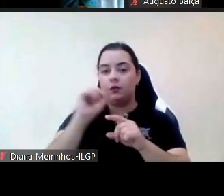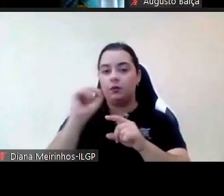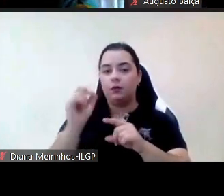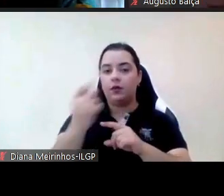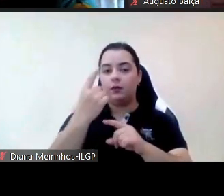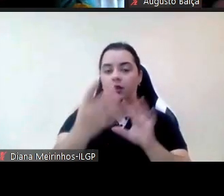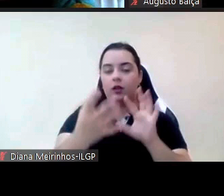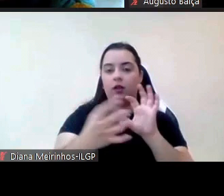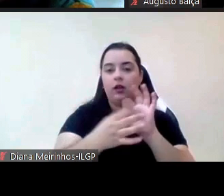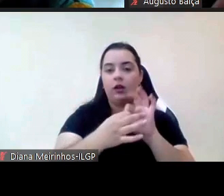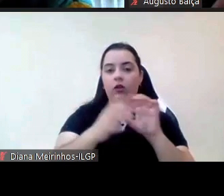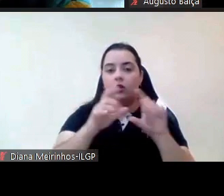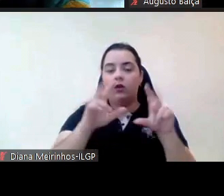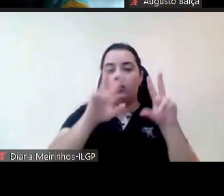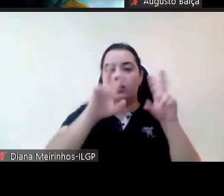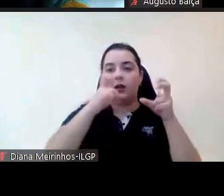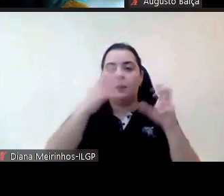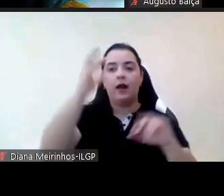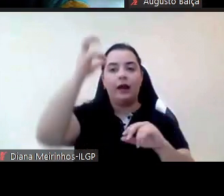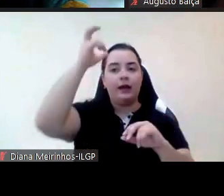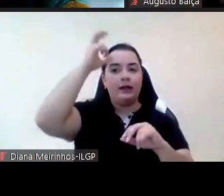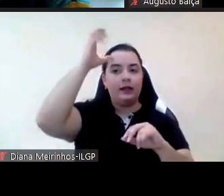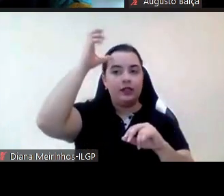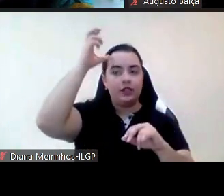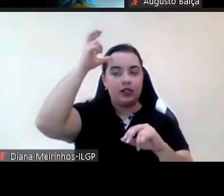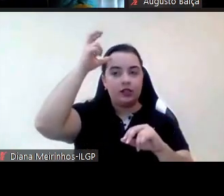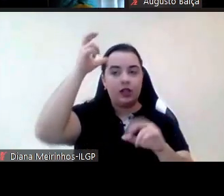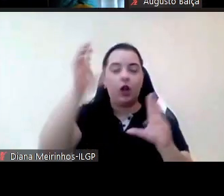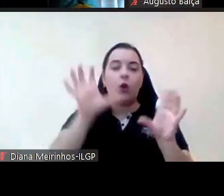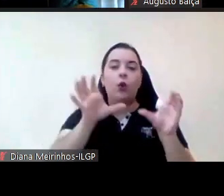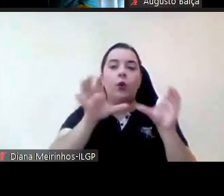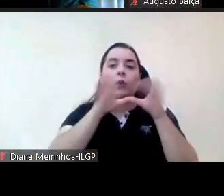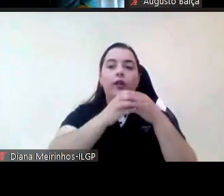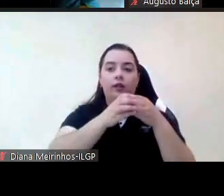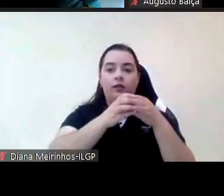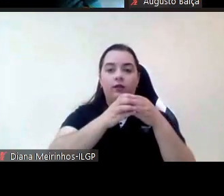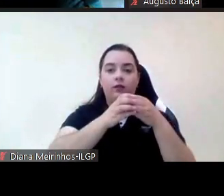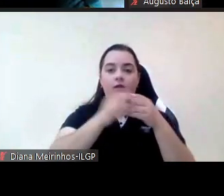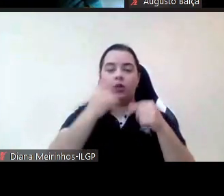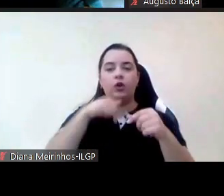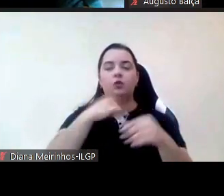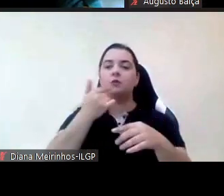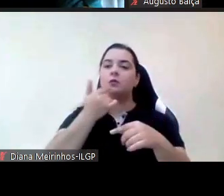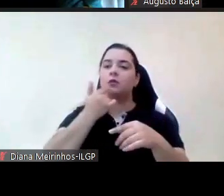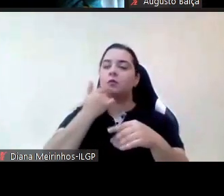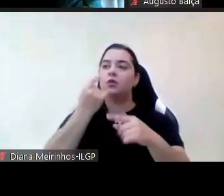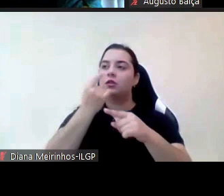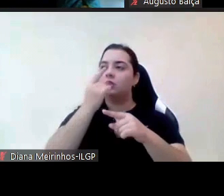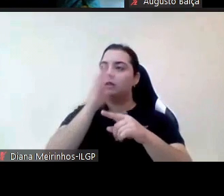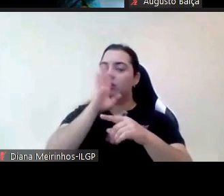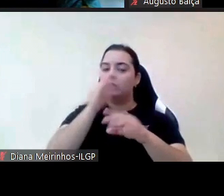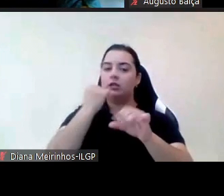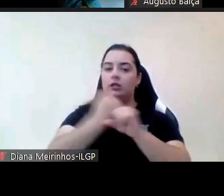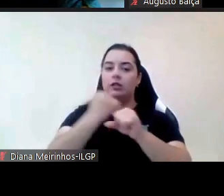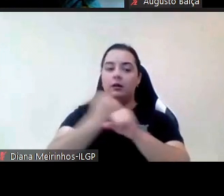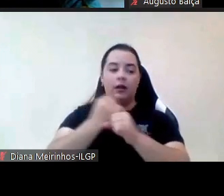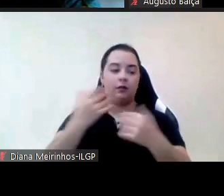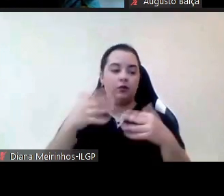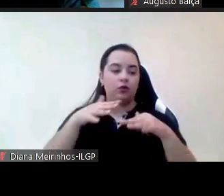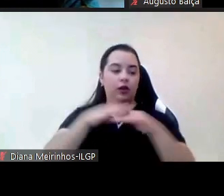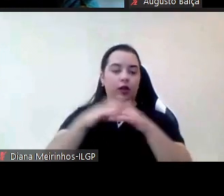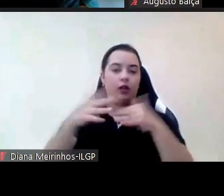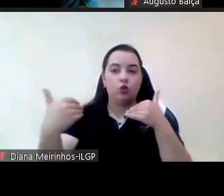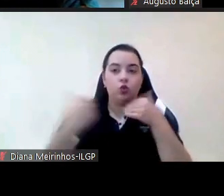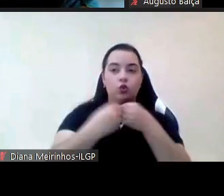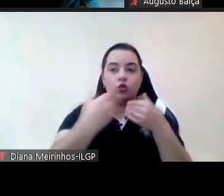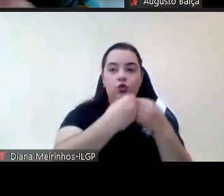coletiva e nós percebermos que se nos suportarmos em redes o próprio trabalho de